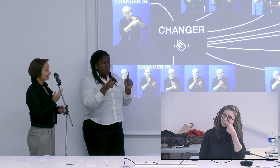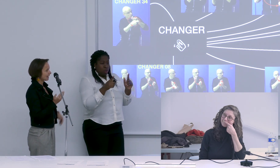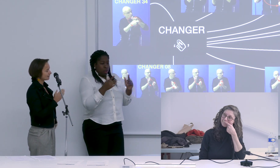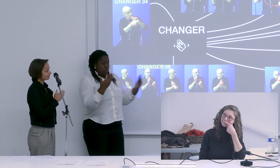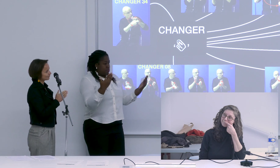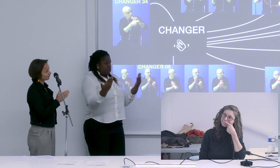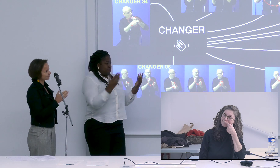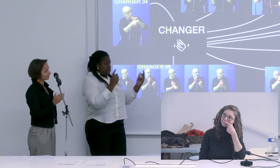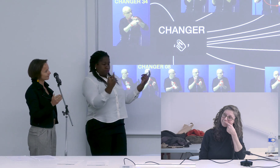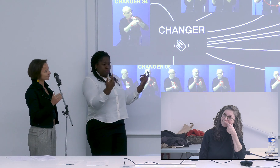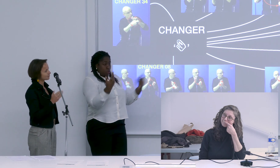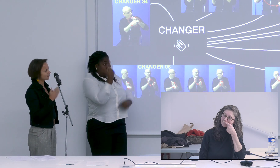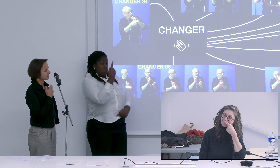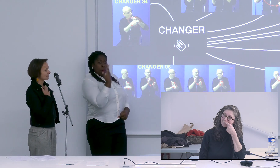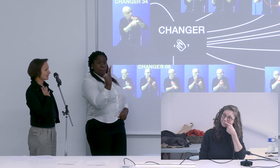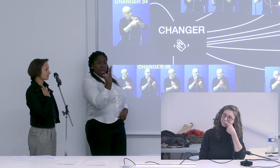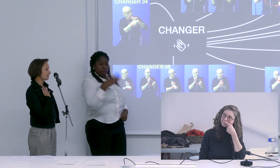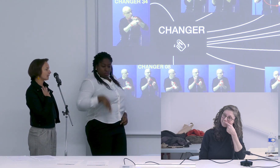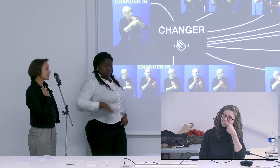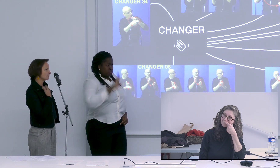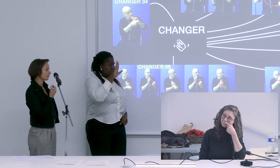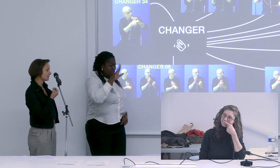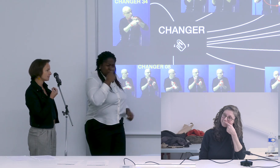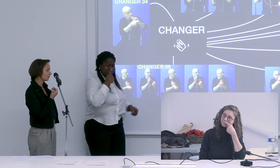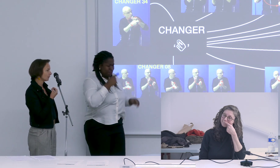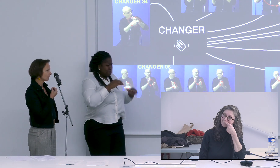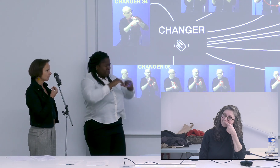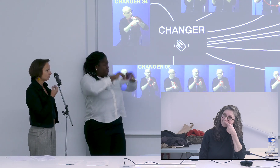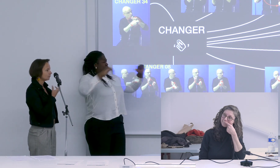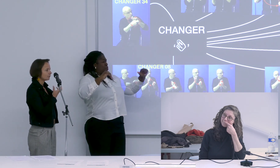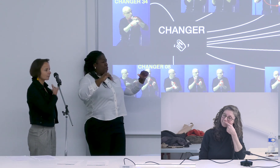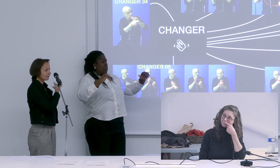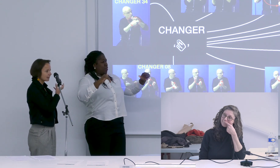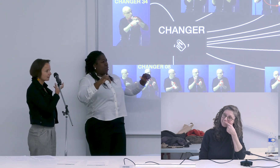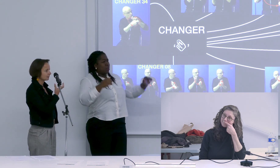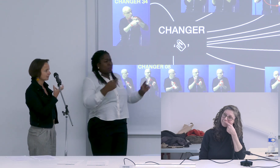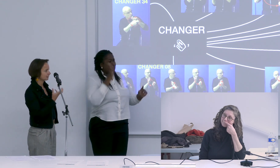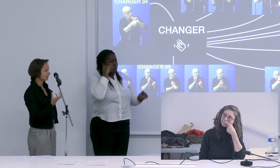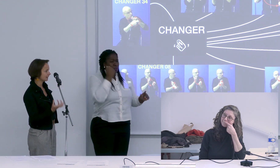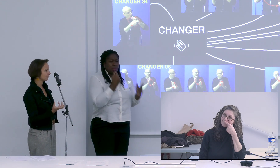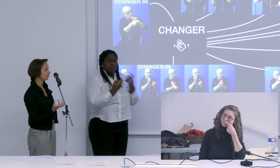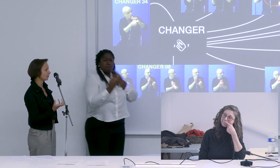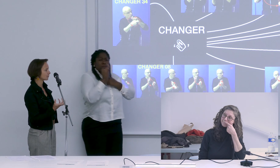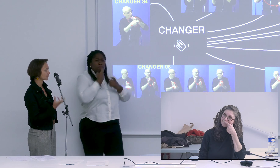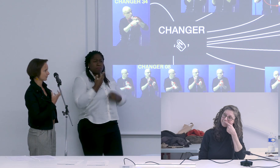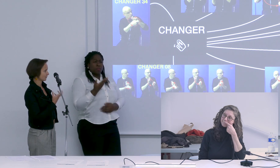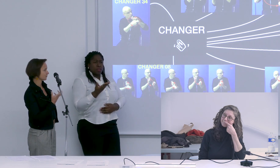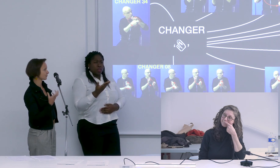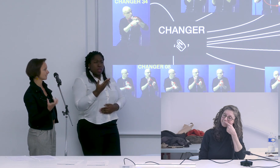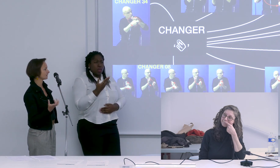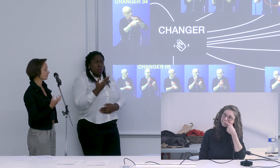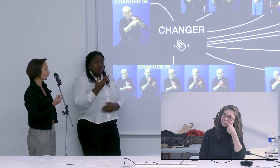là je me suis demandé mais est-ce que c'est pas le sémantisme du mot français qui influence